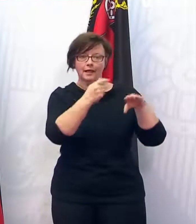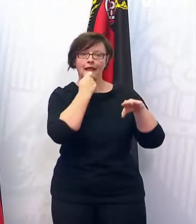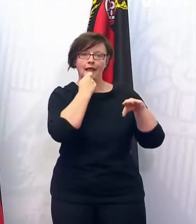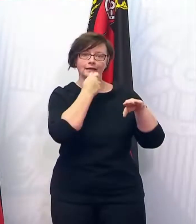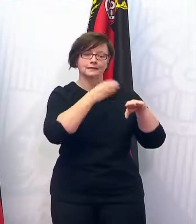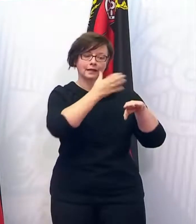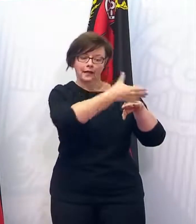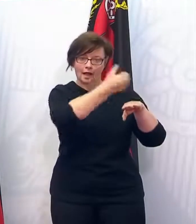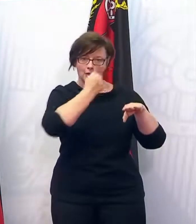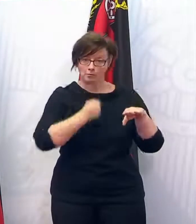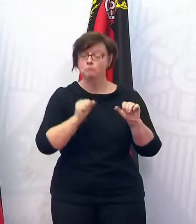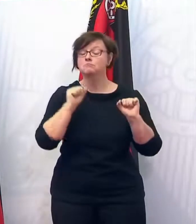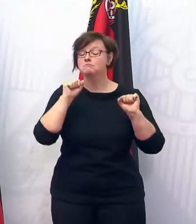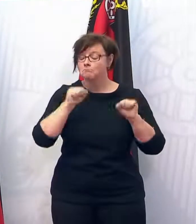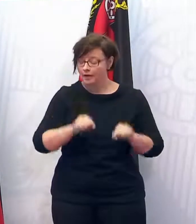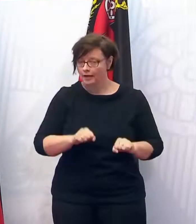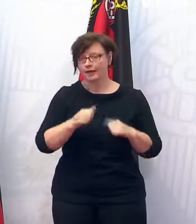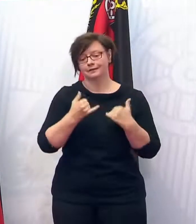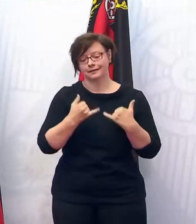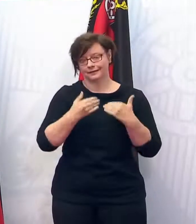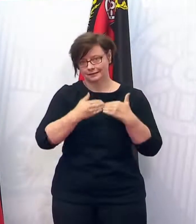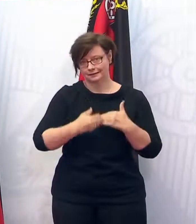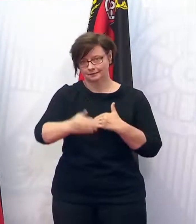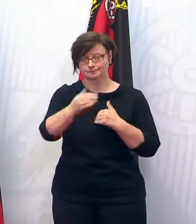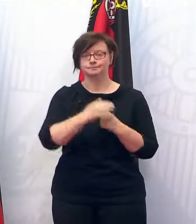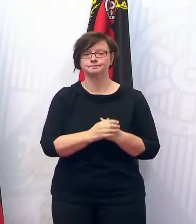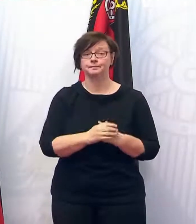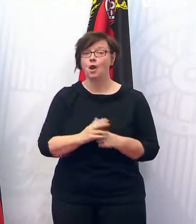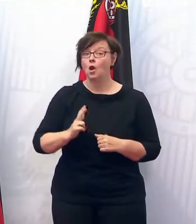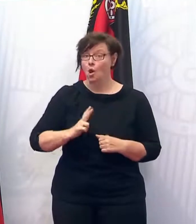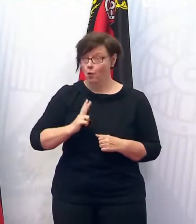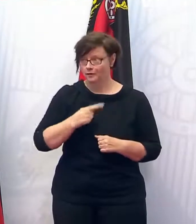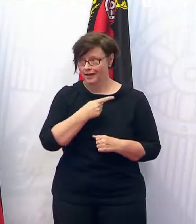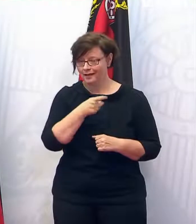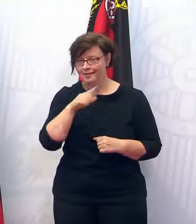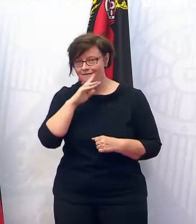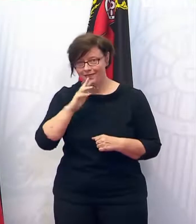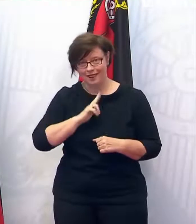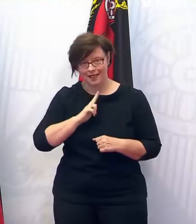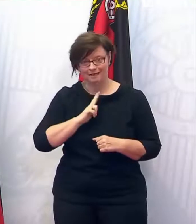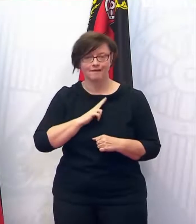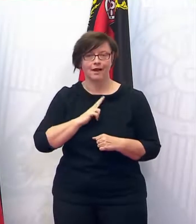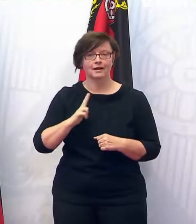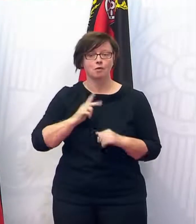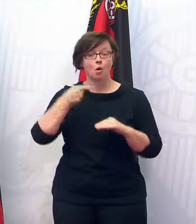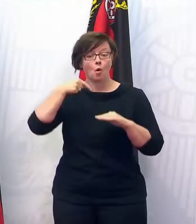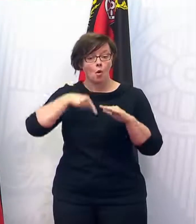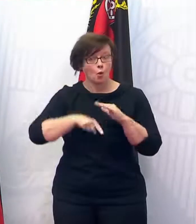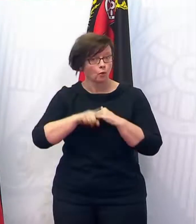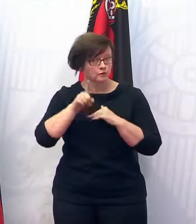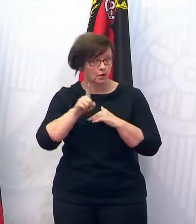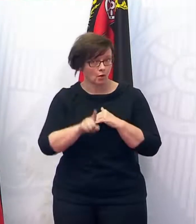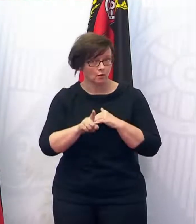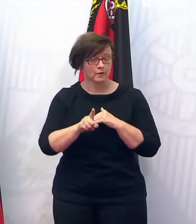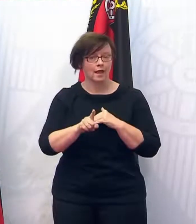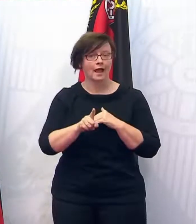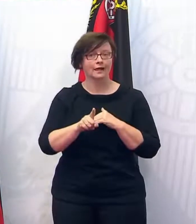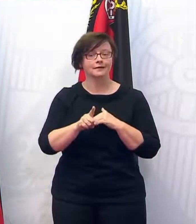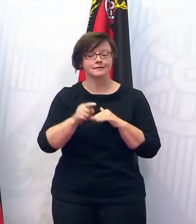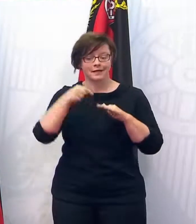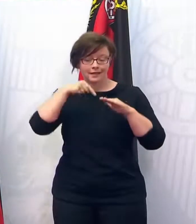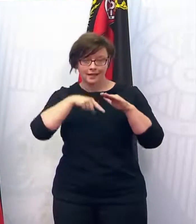sein wird. Für die Hotels und darauf haben ja viele gewartet, in unserem Land gilt überall unter 100, die Bewertung